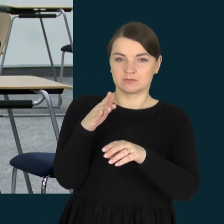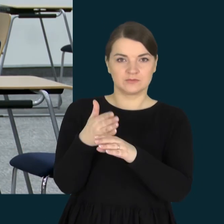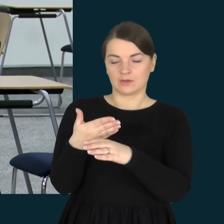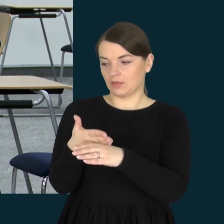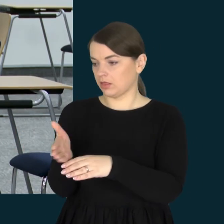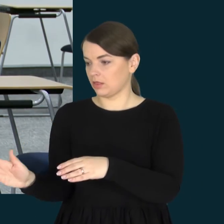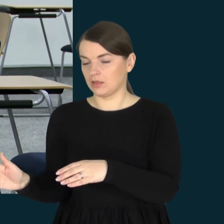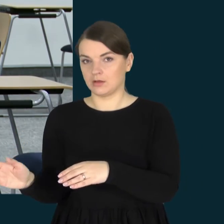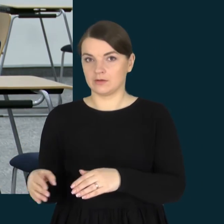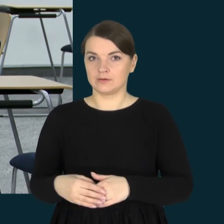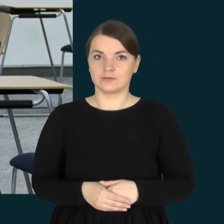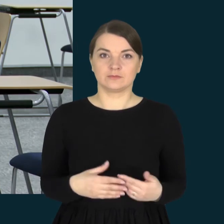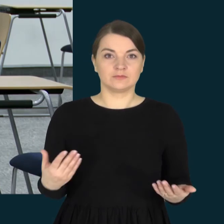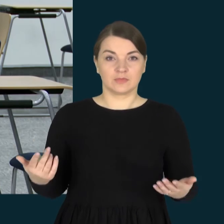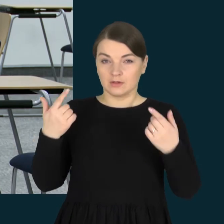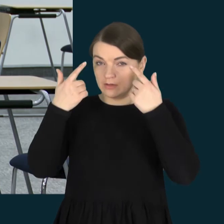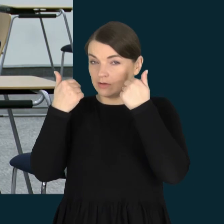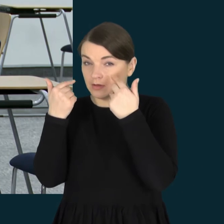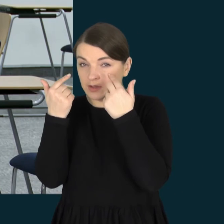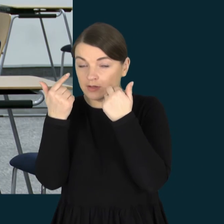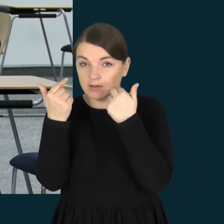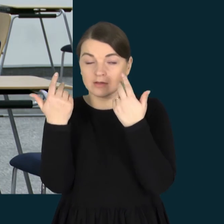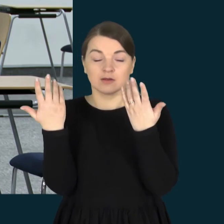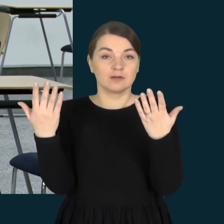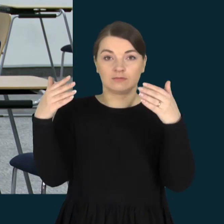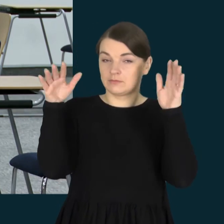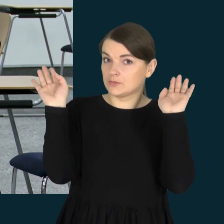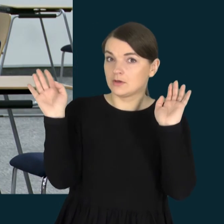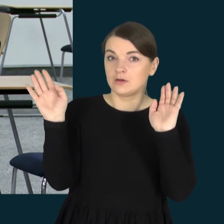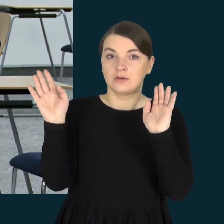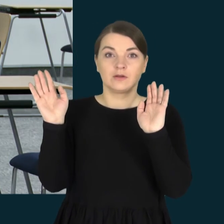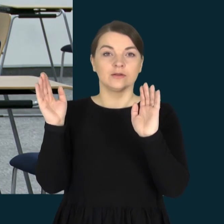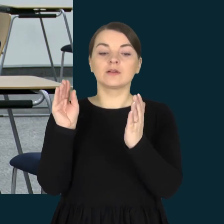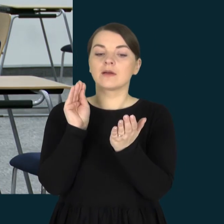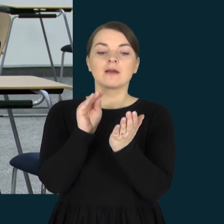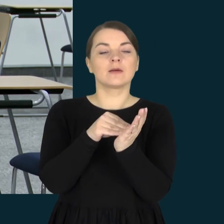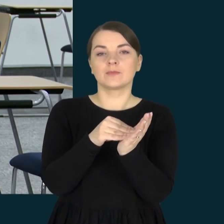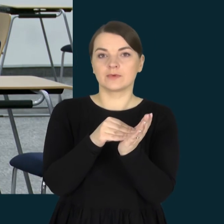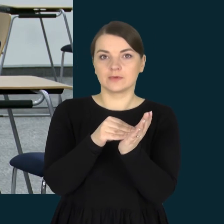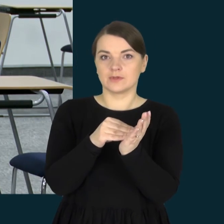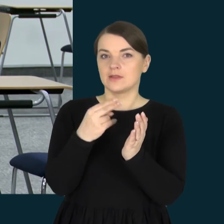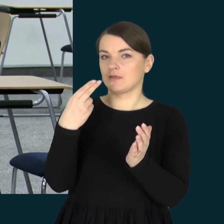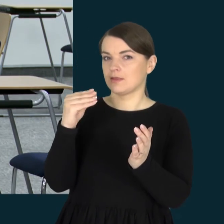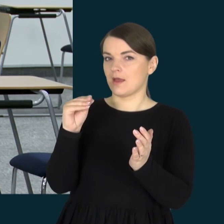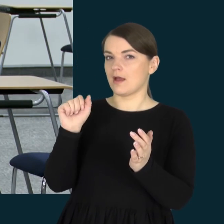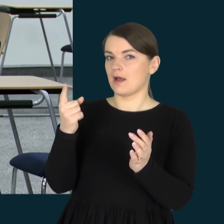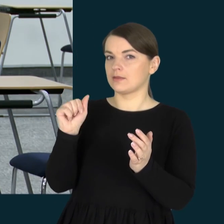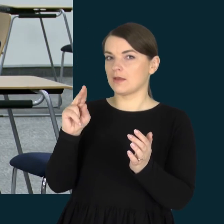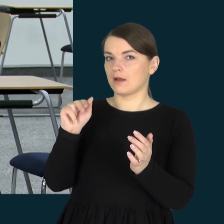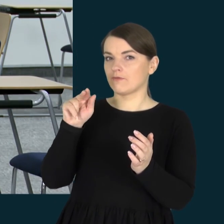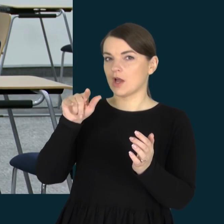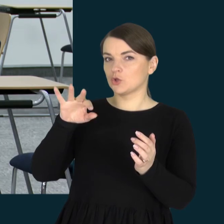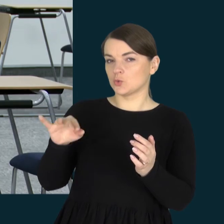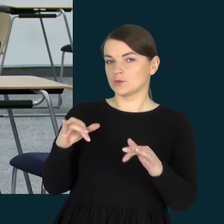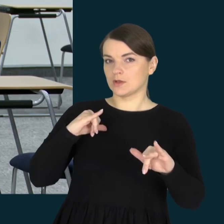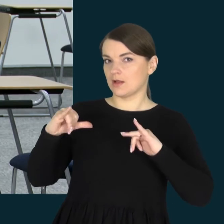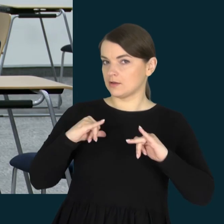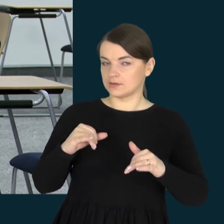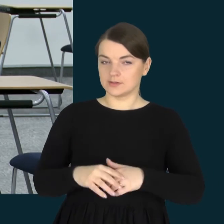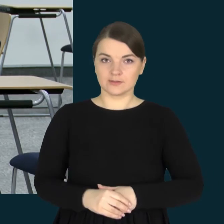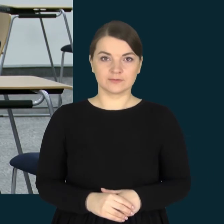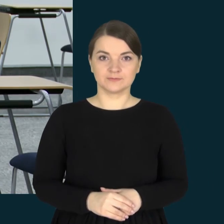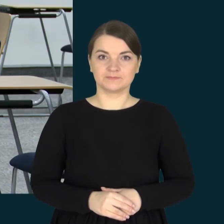gauname, ką gauname. Vaikas apsivirkia ir iš karto rašome, kad jis yra nedeg pataus elgesio asmuo.